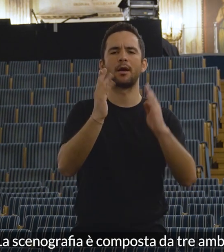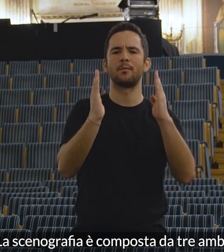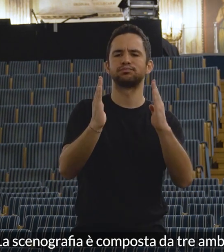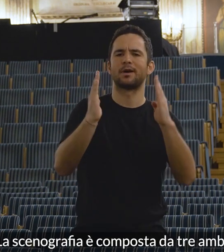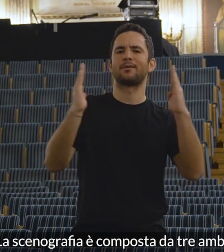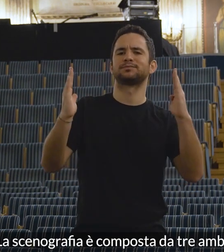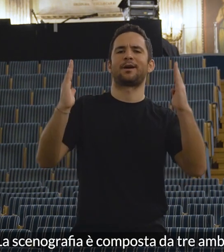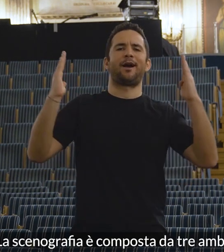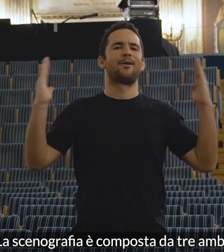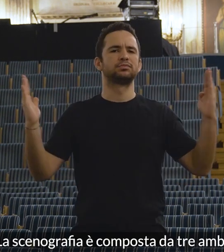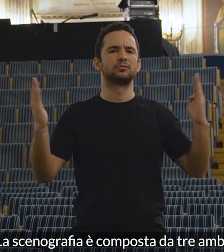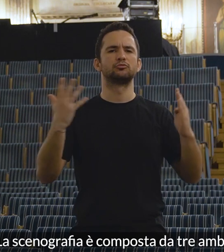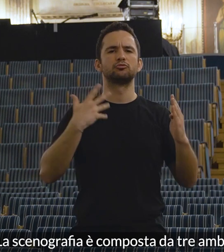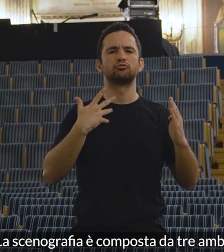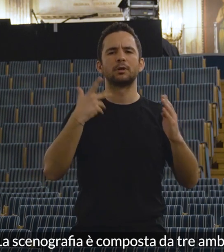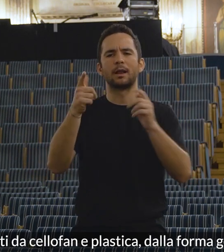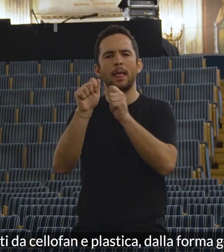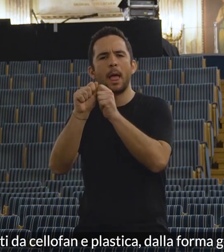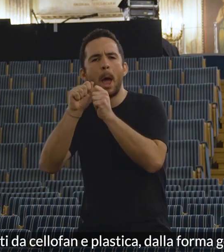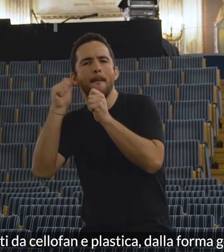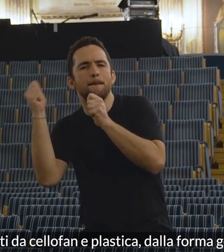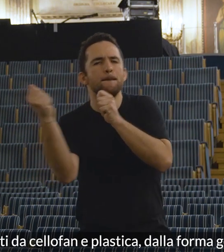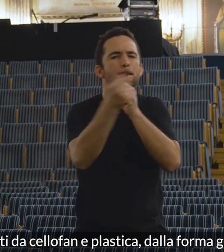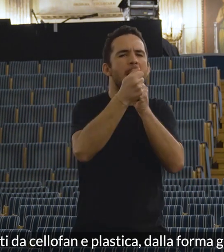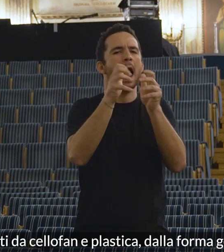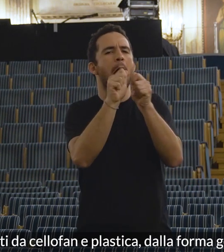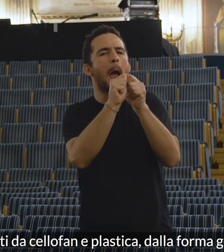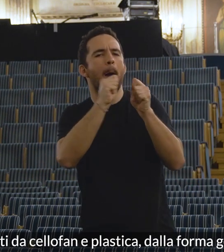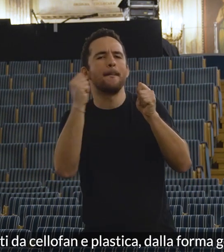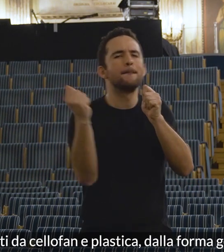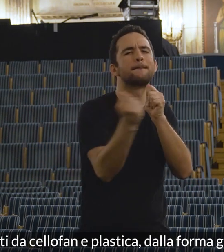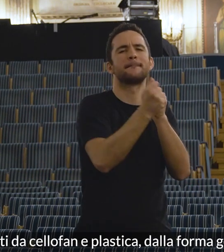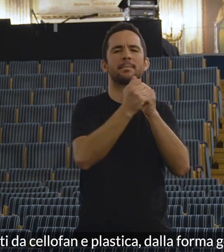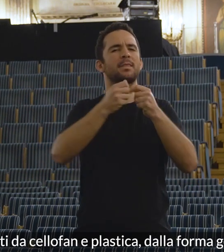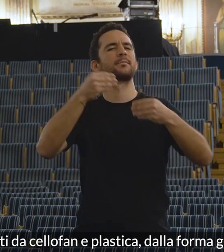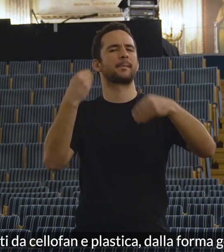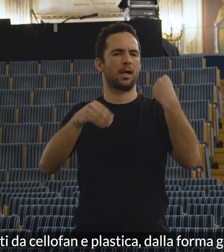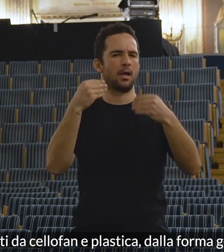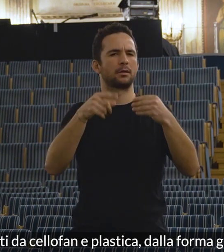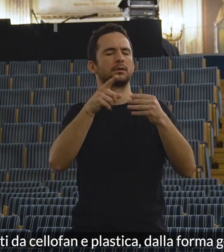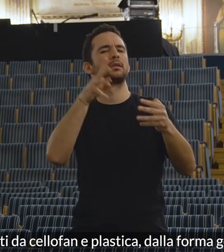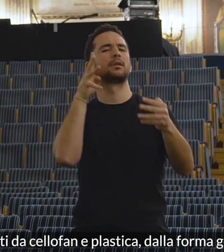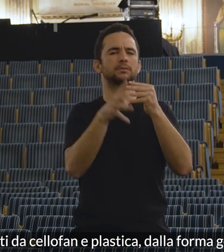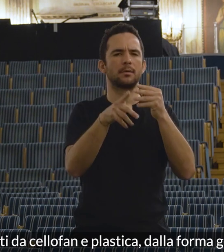è composta da tre ambienti, rivestiti da cellofan e plastica, dalla forma geometrica.